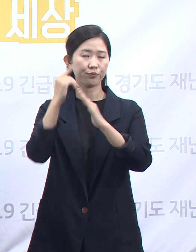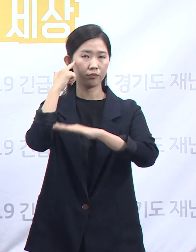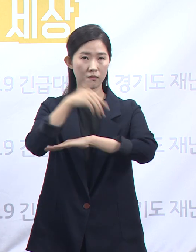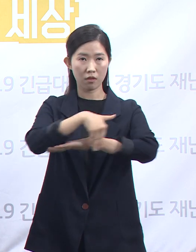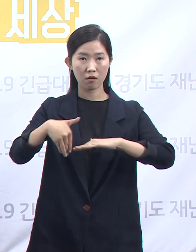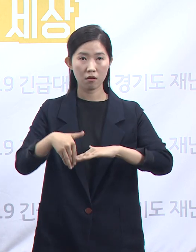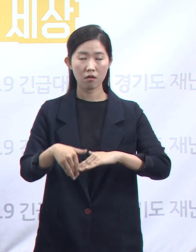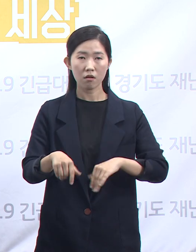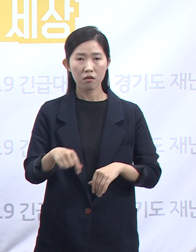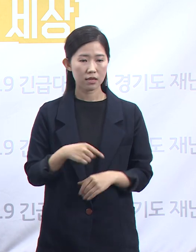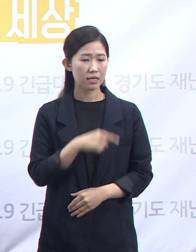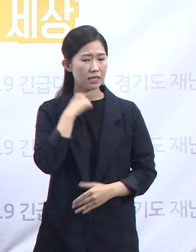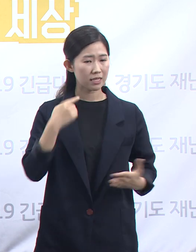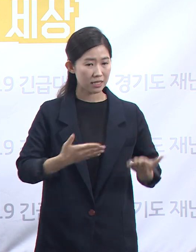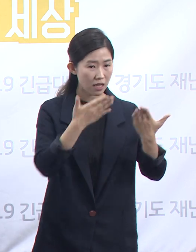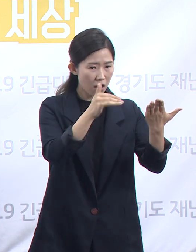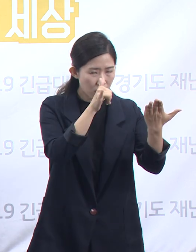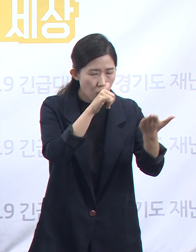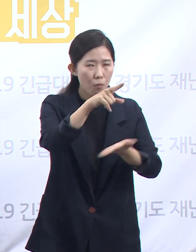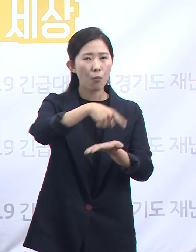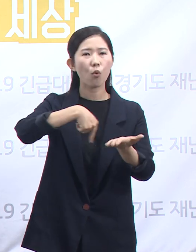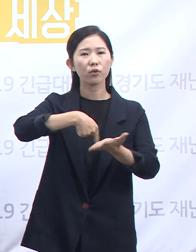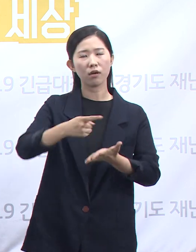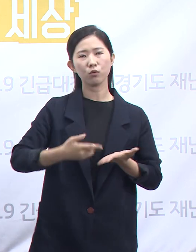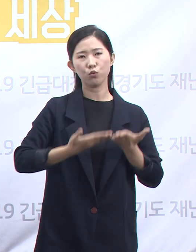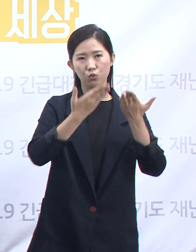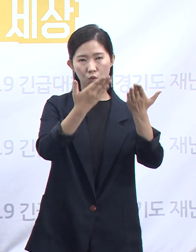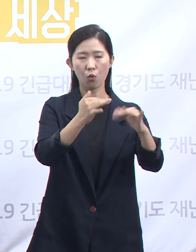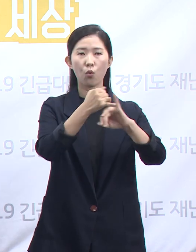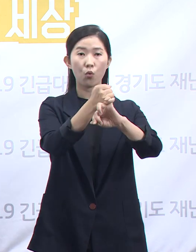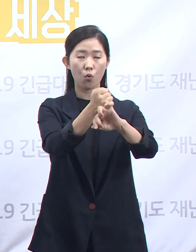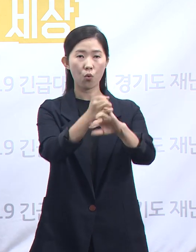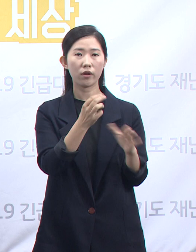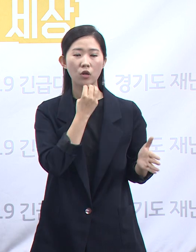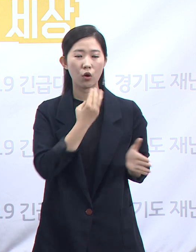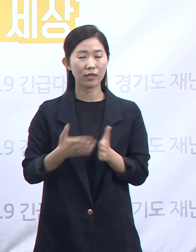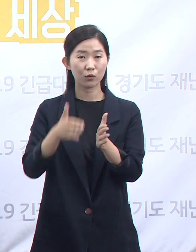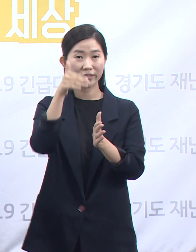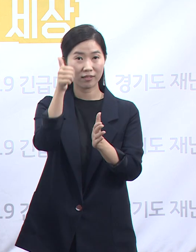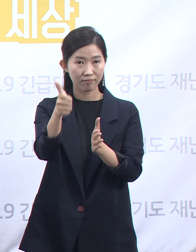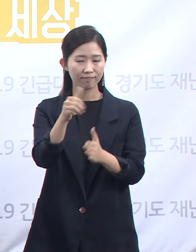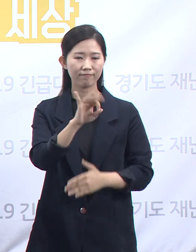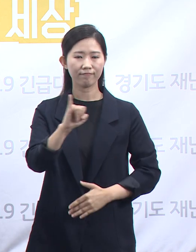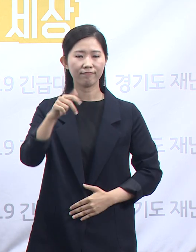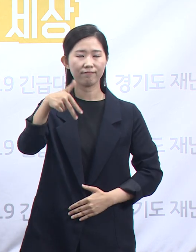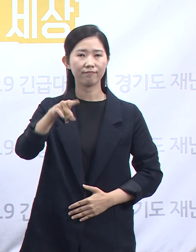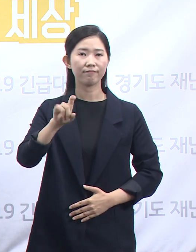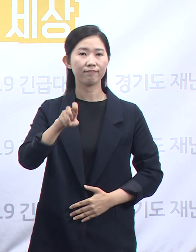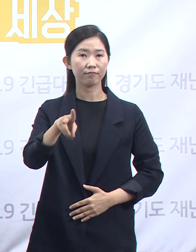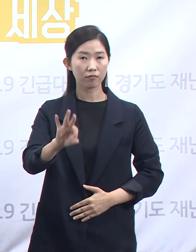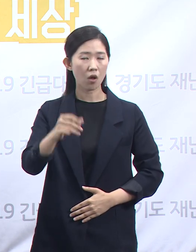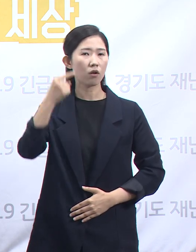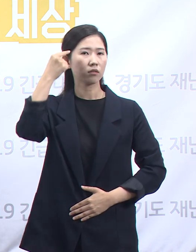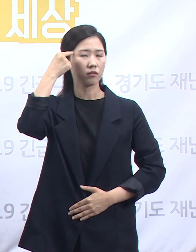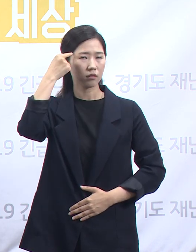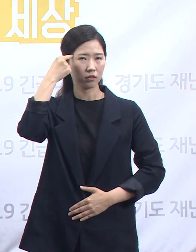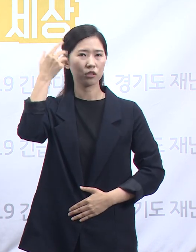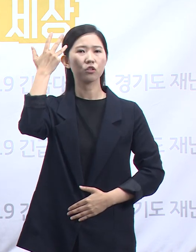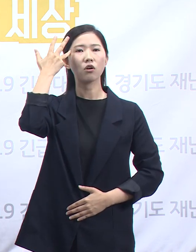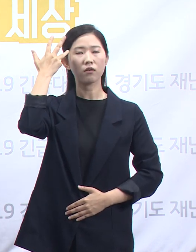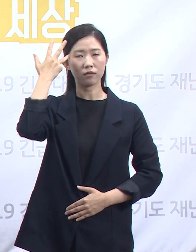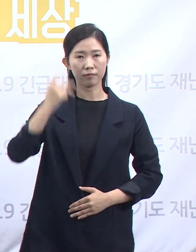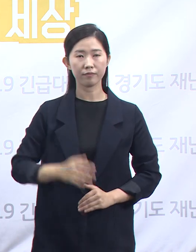보상을 드린다는 이재명 경기도사의 도지사의 도정철역과 의지를 담고 있습니다. 가칭